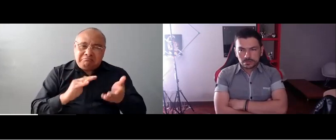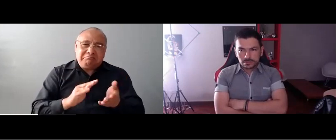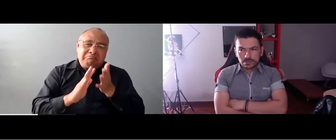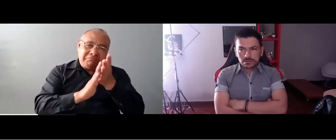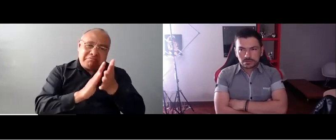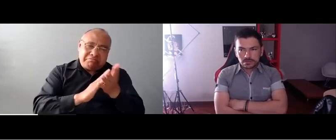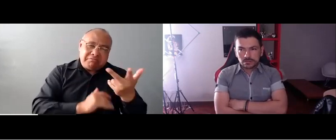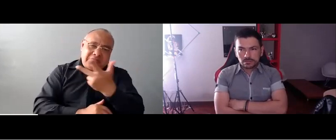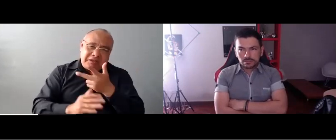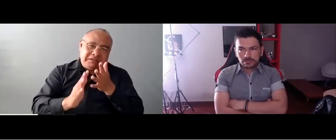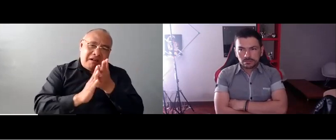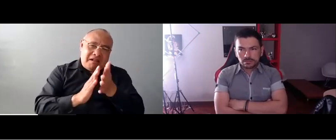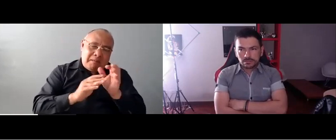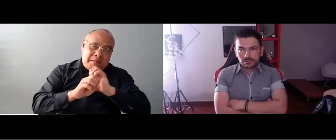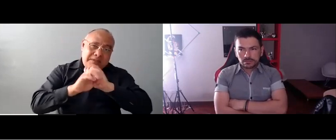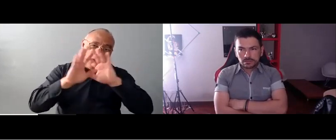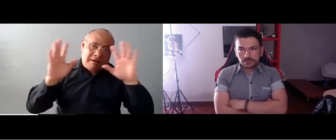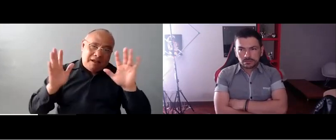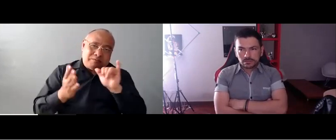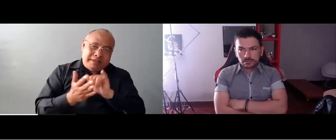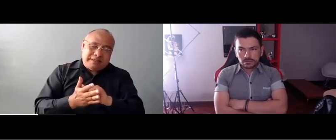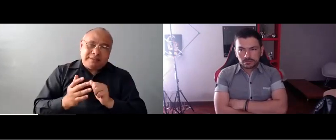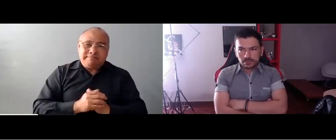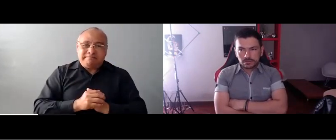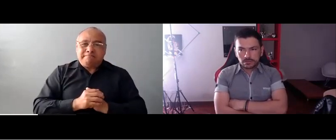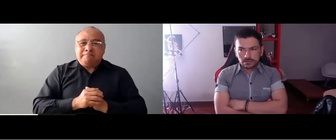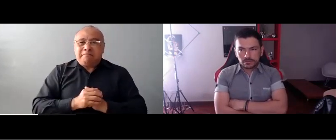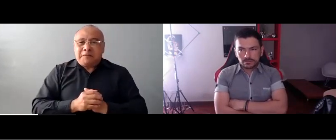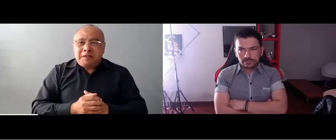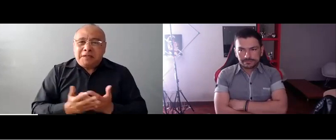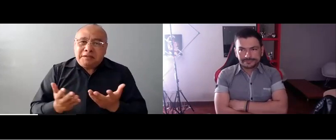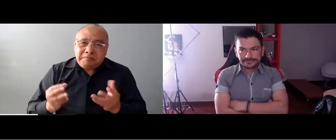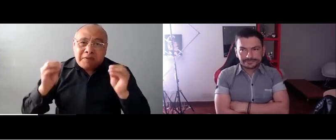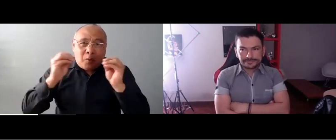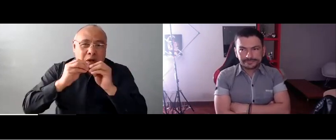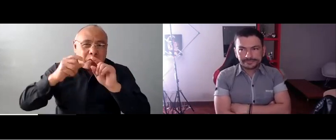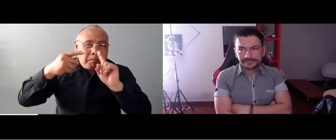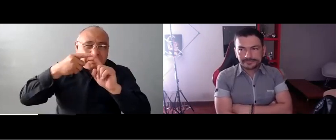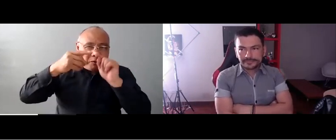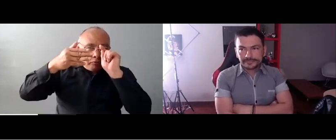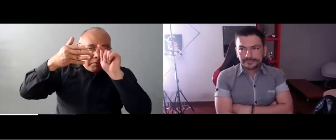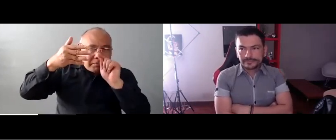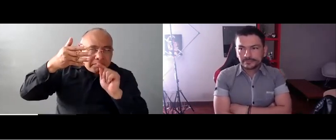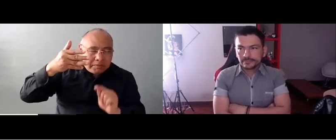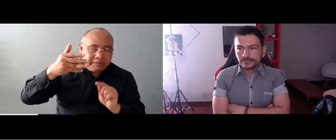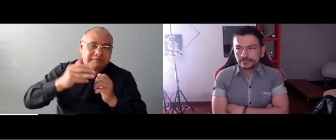hallamos allí. Erika y Daniel me acompañarán en hacer estas claridades y este resumen.